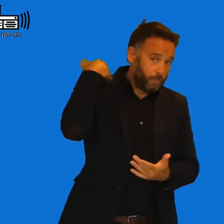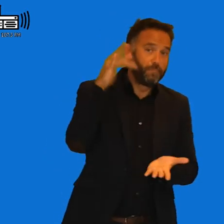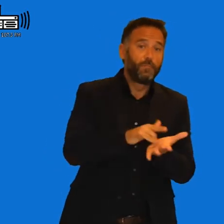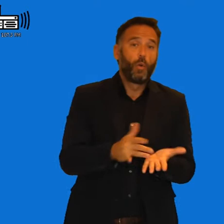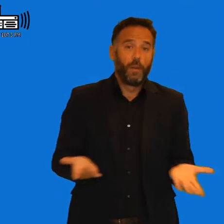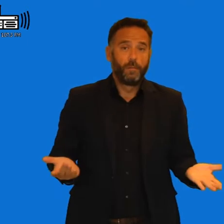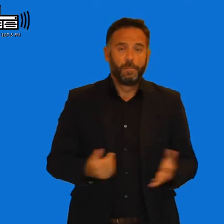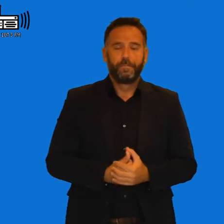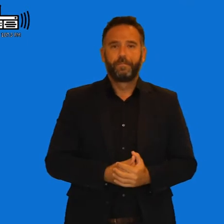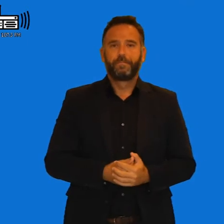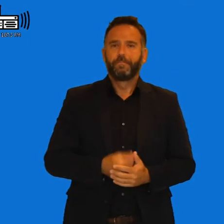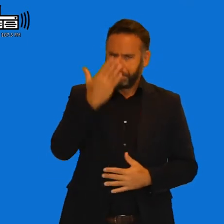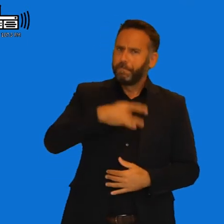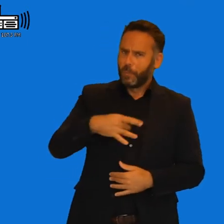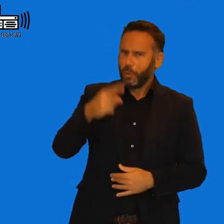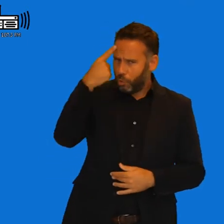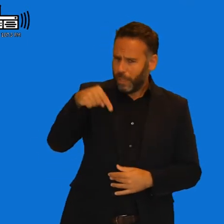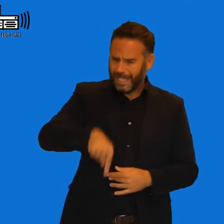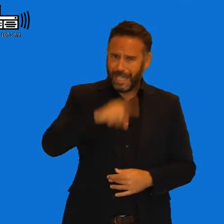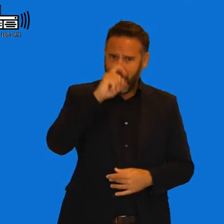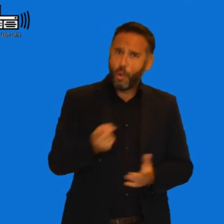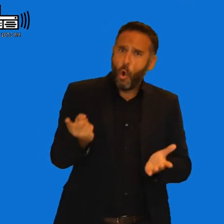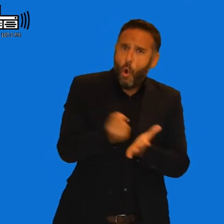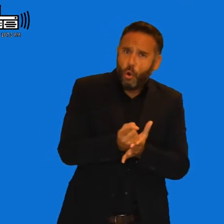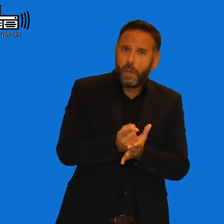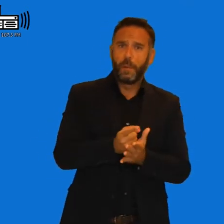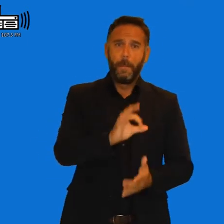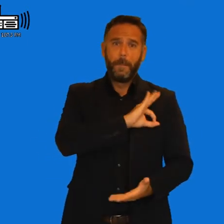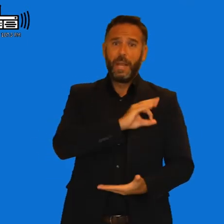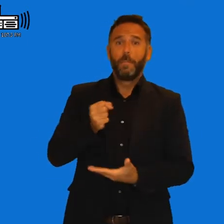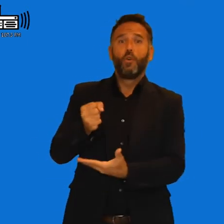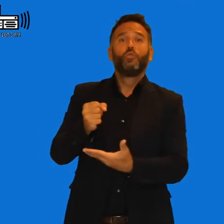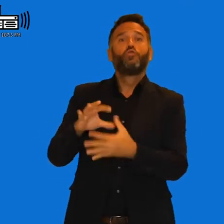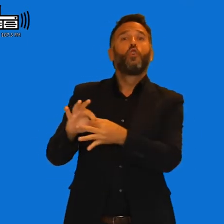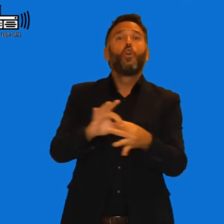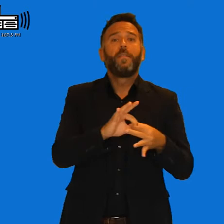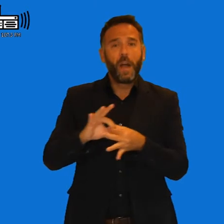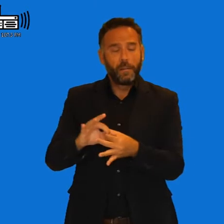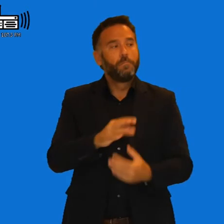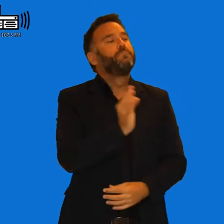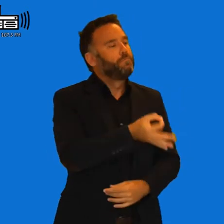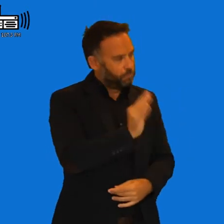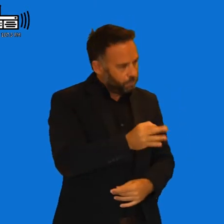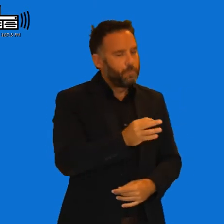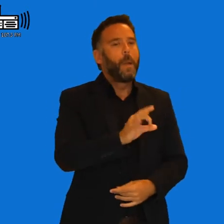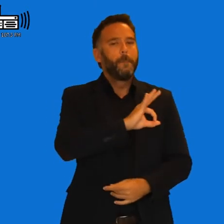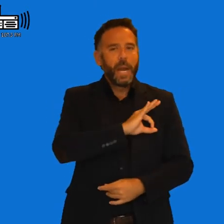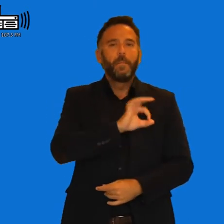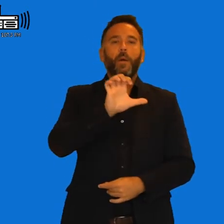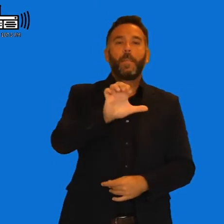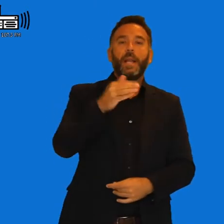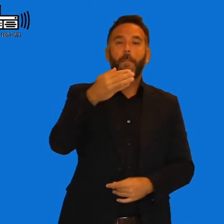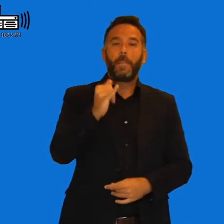yo sé que este año vais a volver a presentar los los premios solidarios. Sí. ¿Nos puede contar? los premios los premios espinavífida. Bueno pues